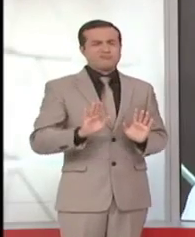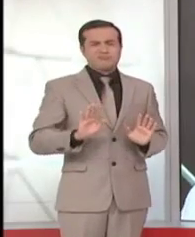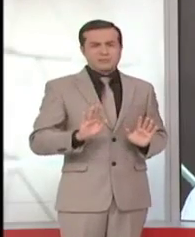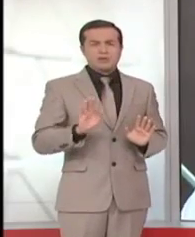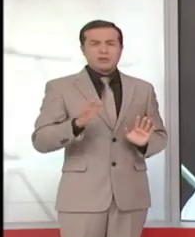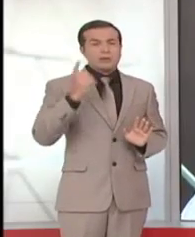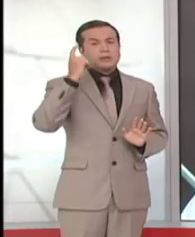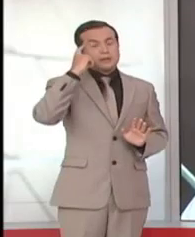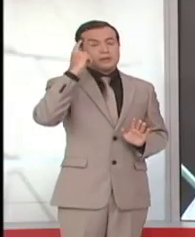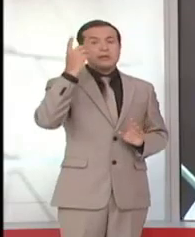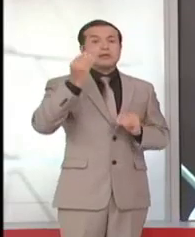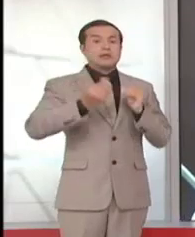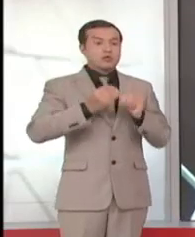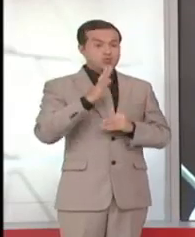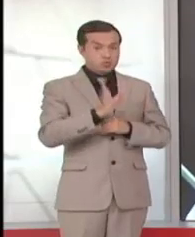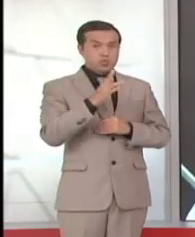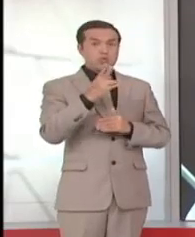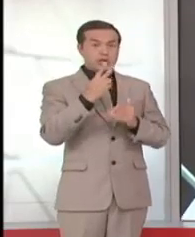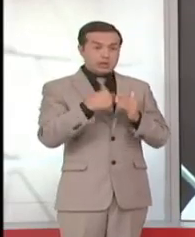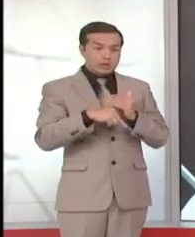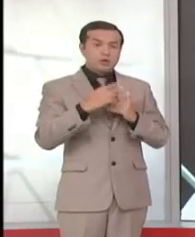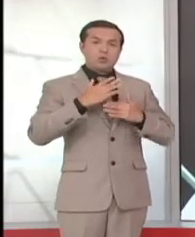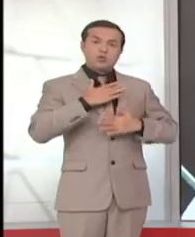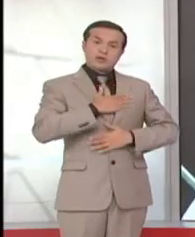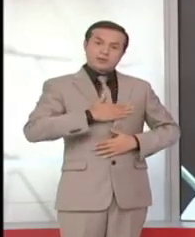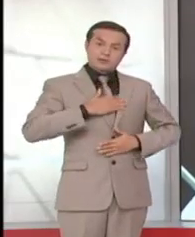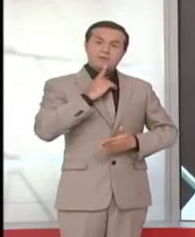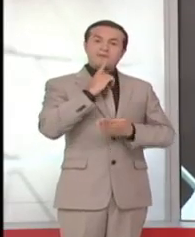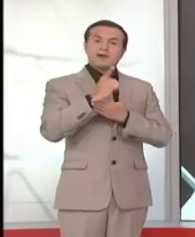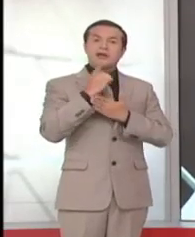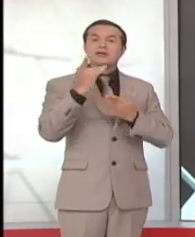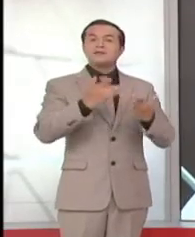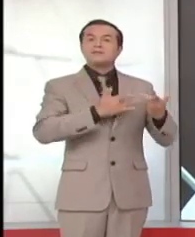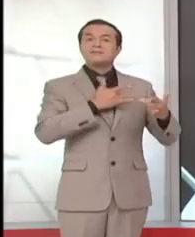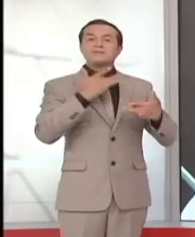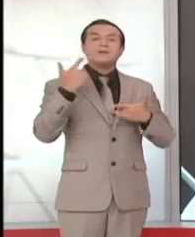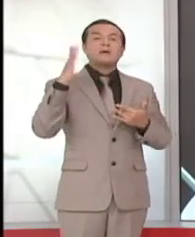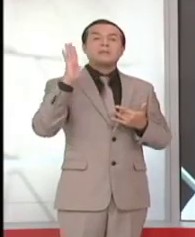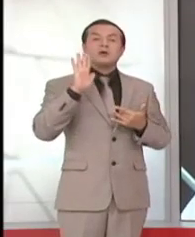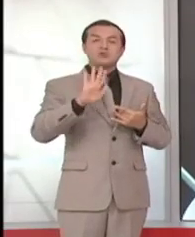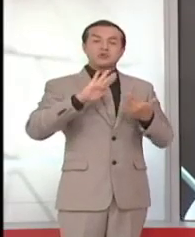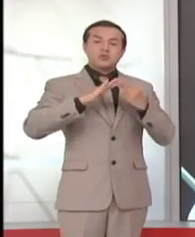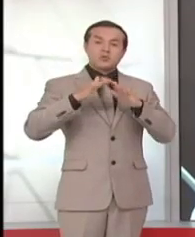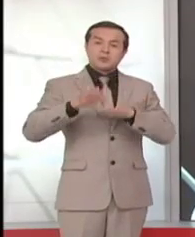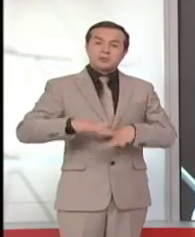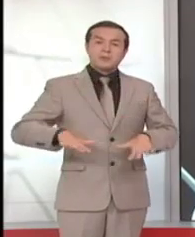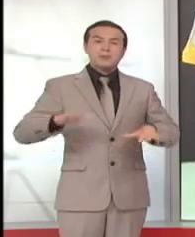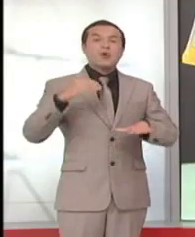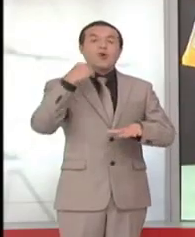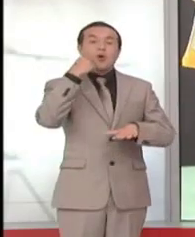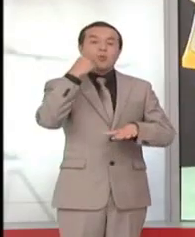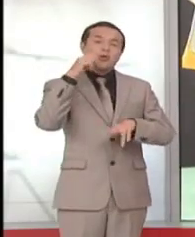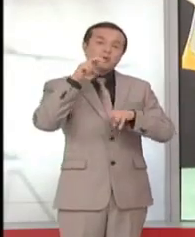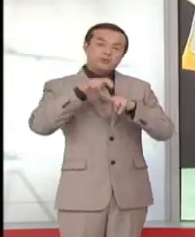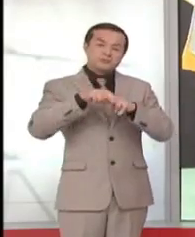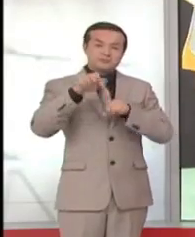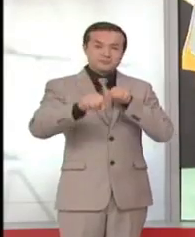objetivo era que ellos también disfruten y sientan, más que todo, en su comodidad de su propia silla. La adaptación de bicicletas